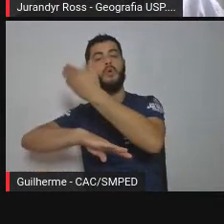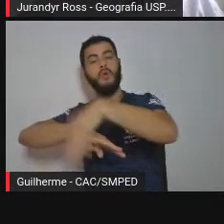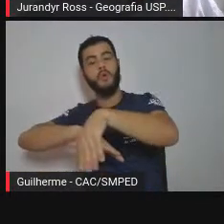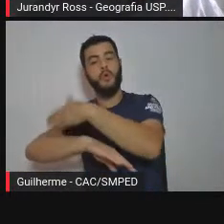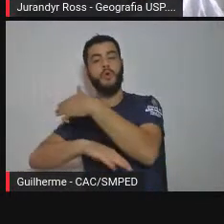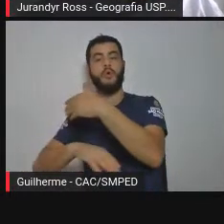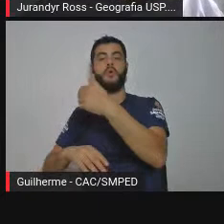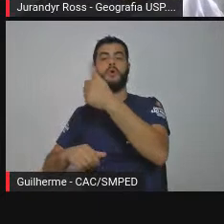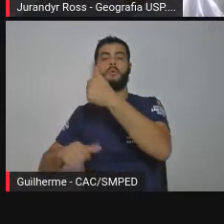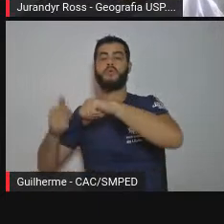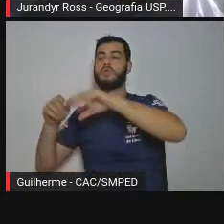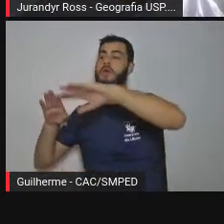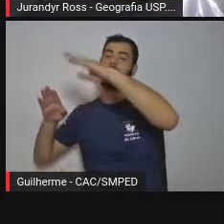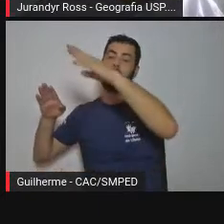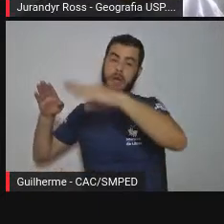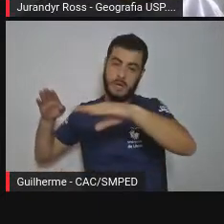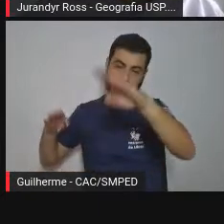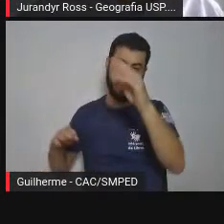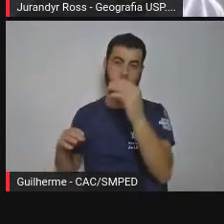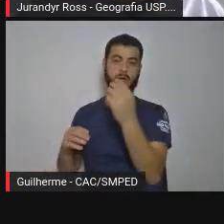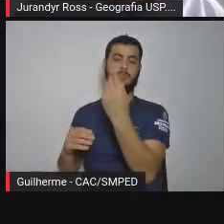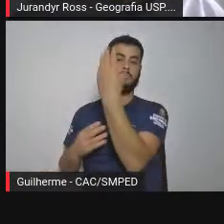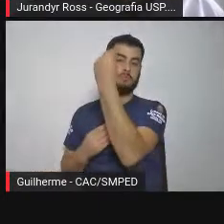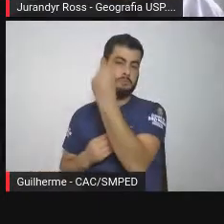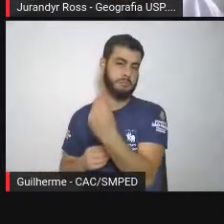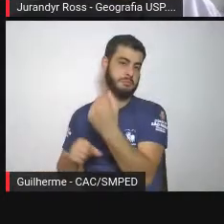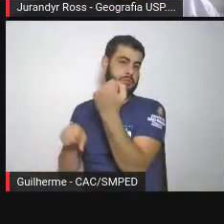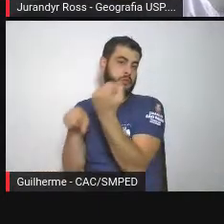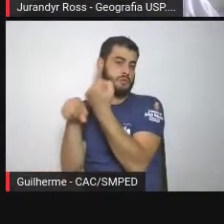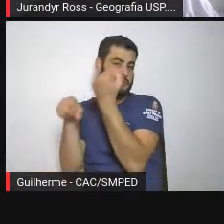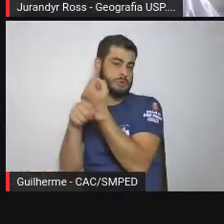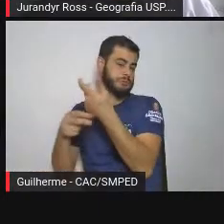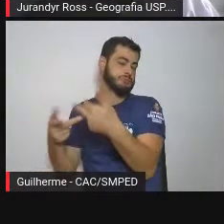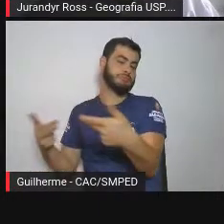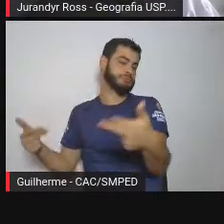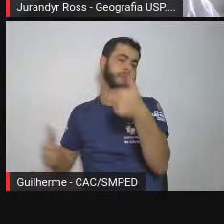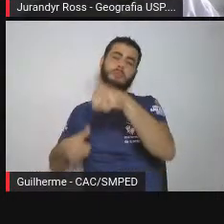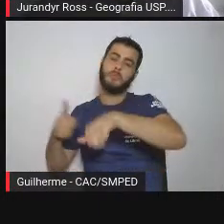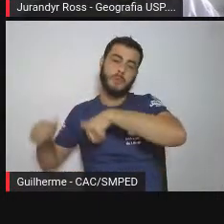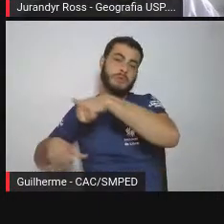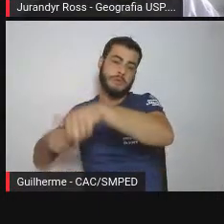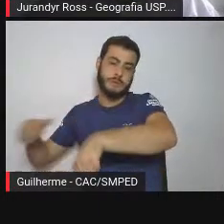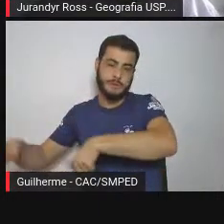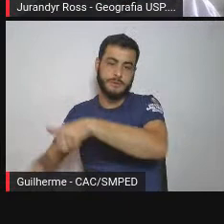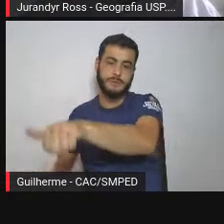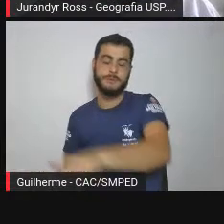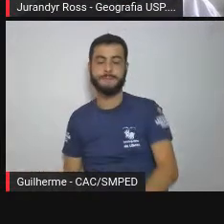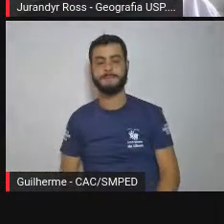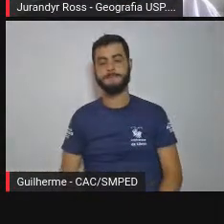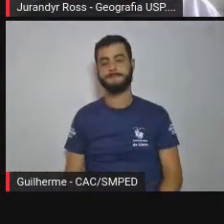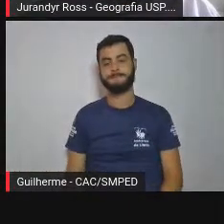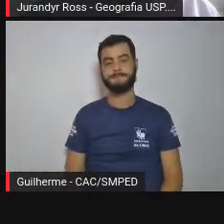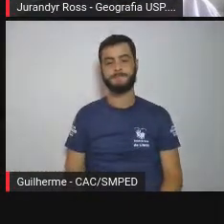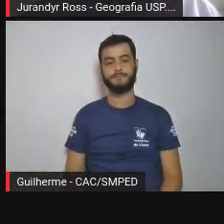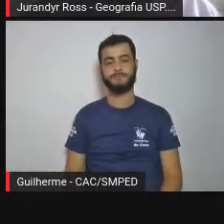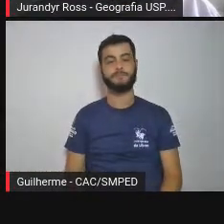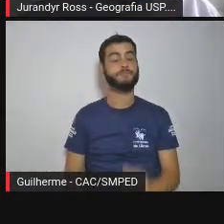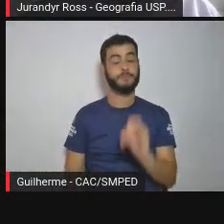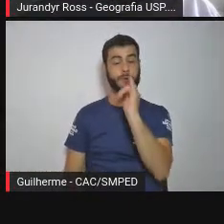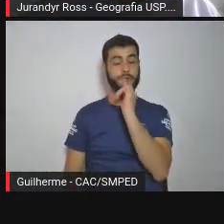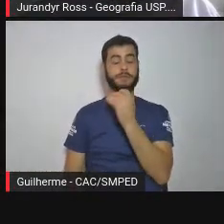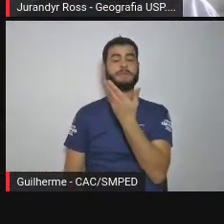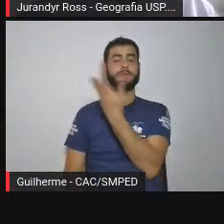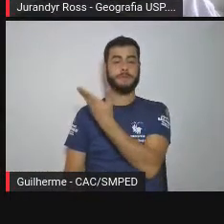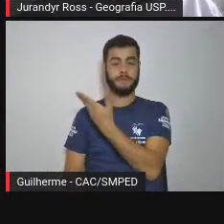Bom, quando nós pensamos aonde está inserido o Pico do Jaraguá nesse desenho, nesse desenho, desculpe, nesse mapa do